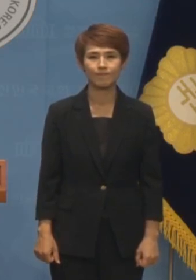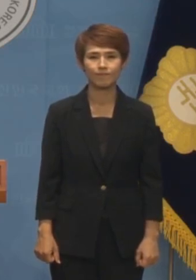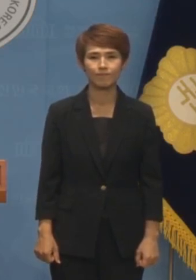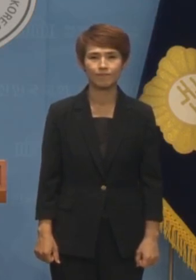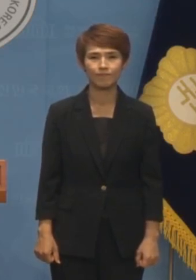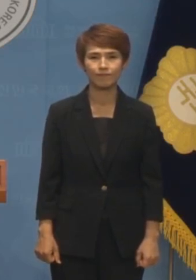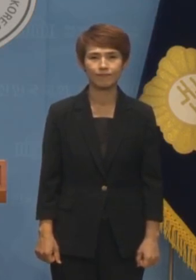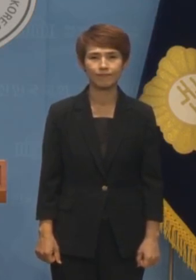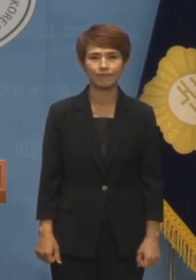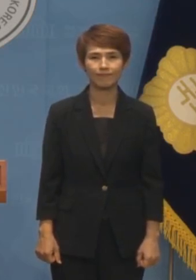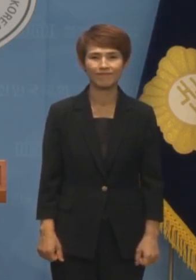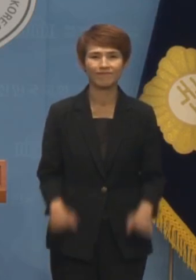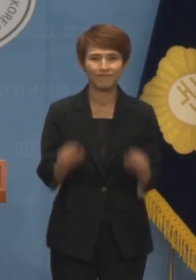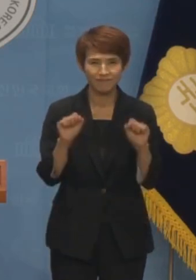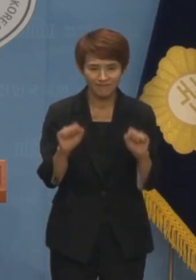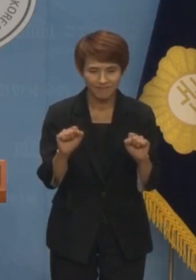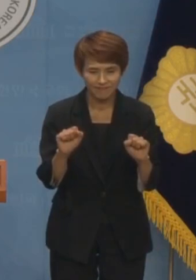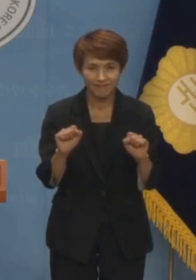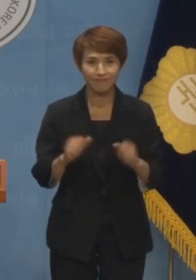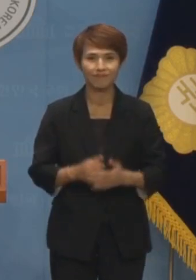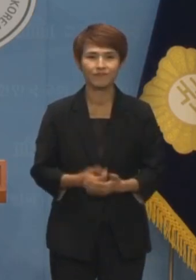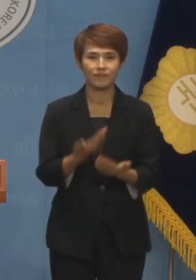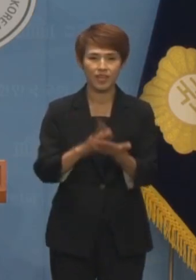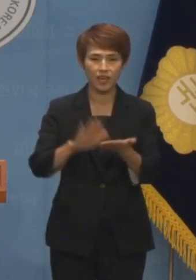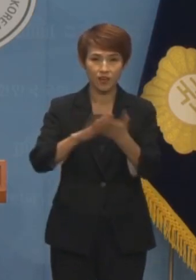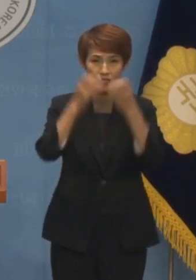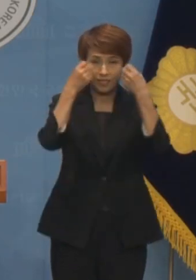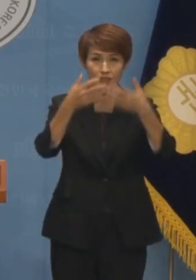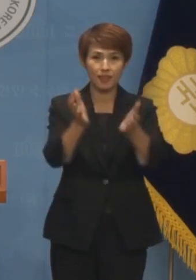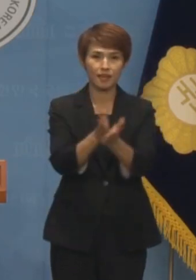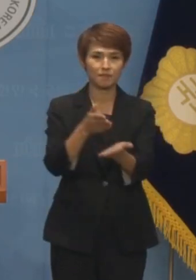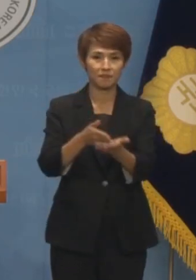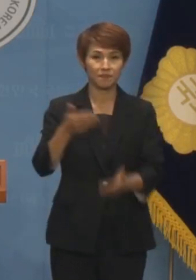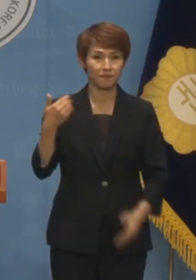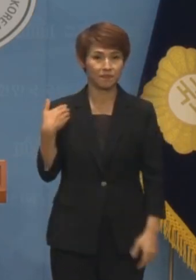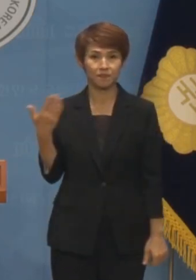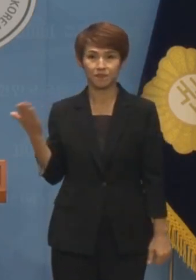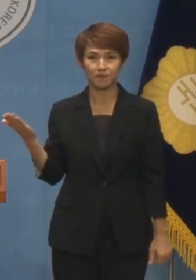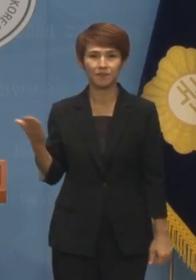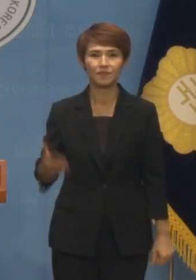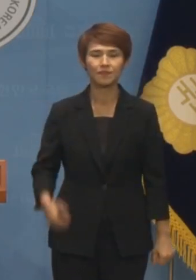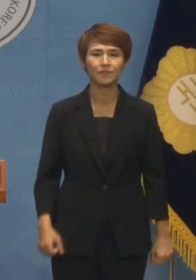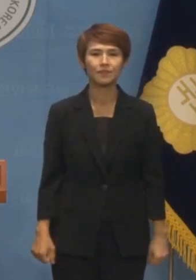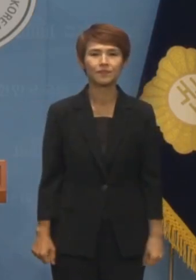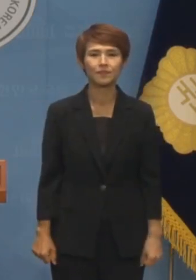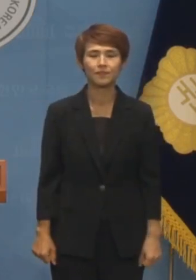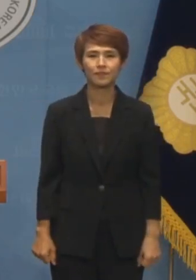네, 안녕하십니까? 개혁신당 부대변인 이유원입니다.